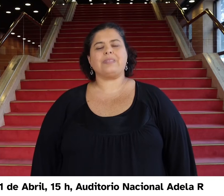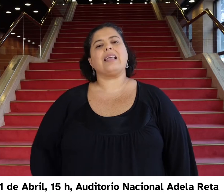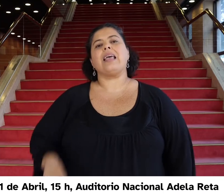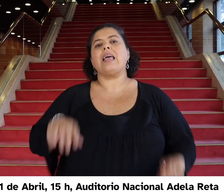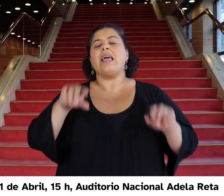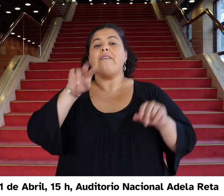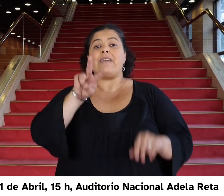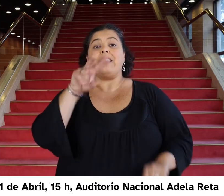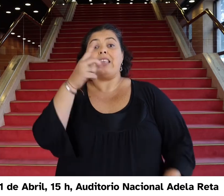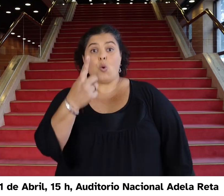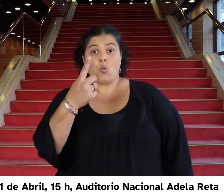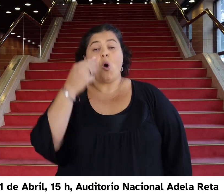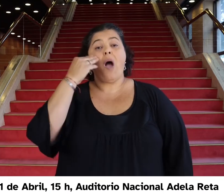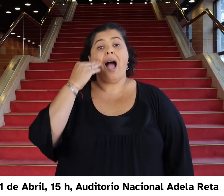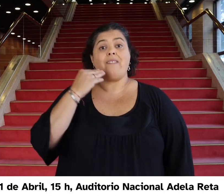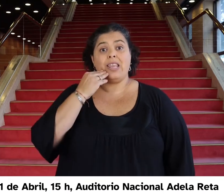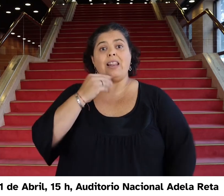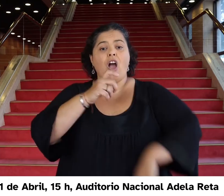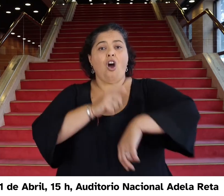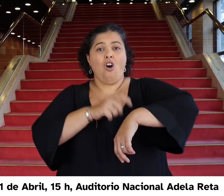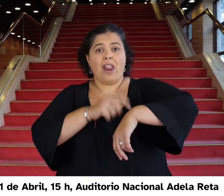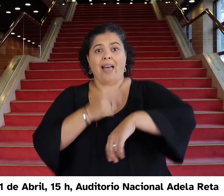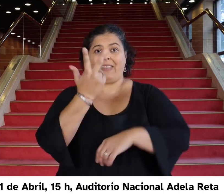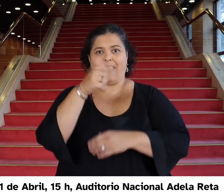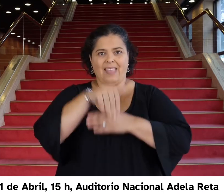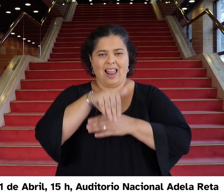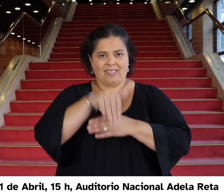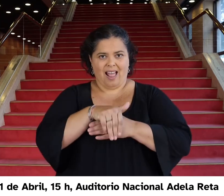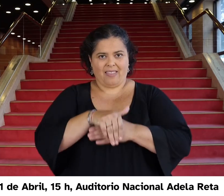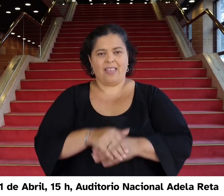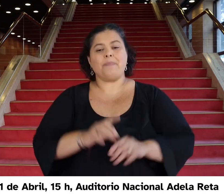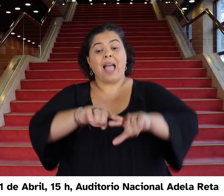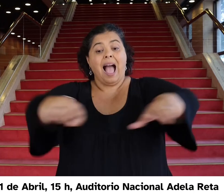21 de abril, 15 horas. Auditorio Nacional Adela Reta.